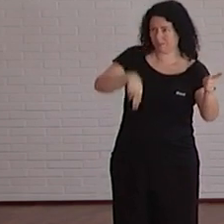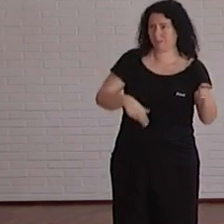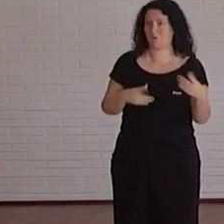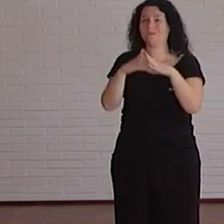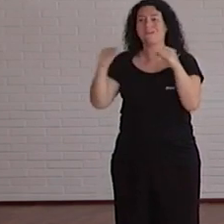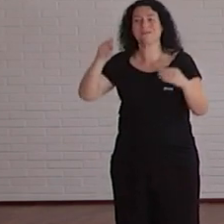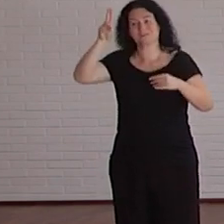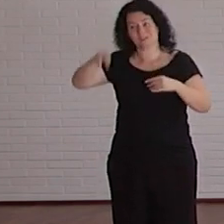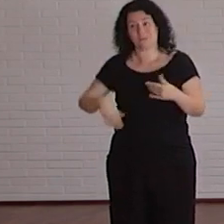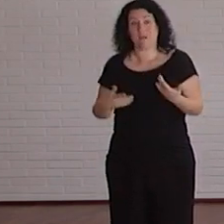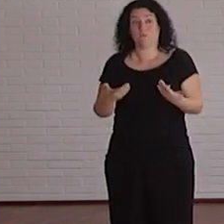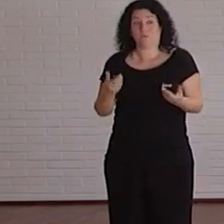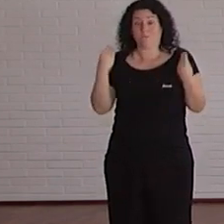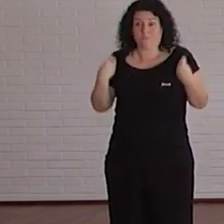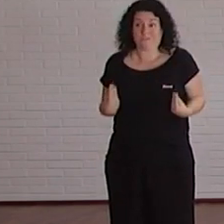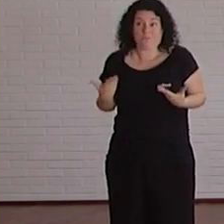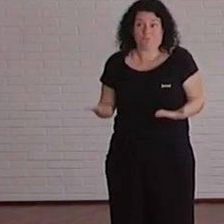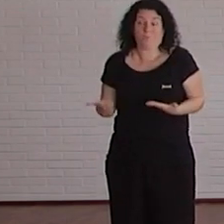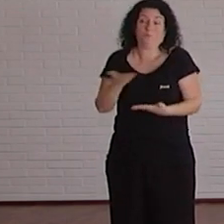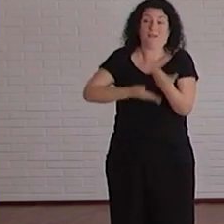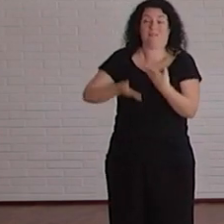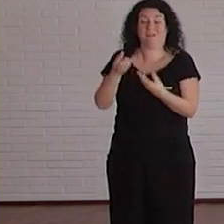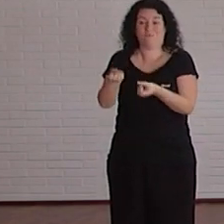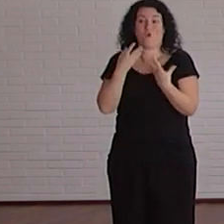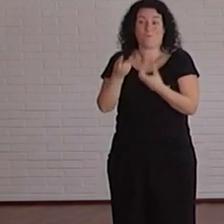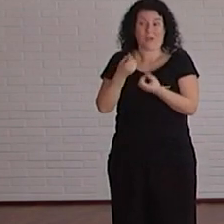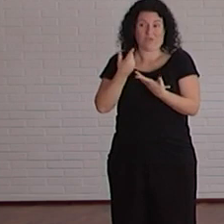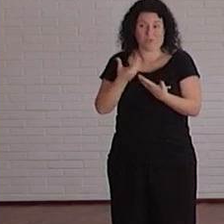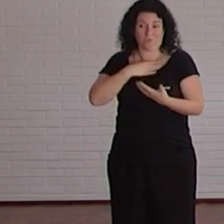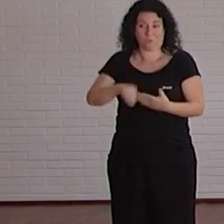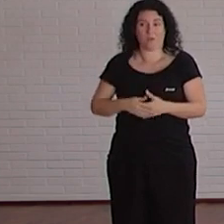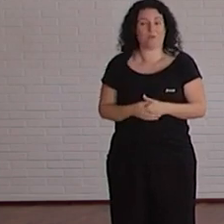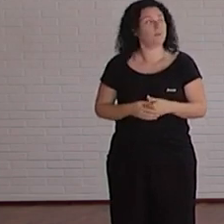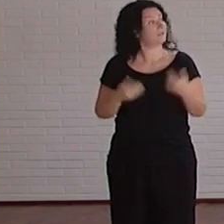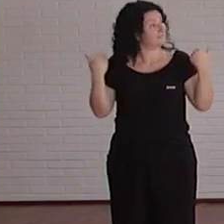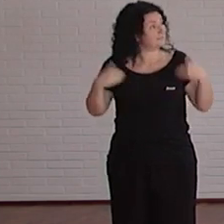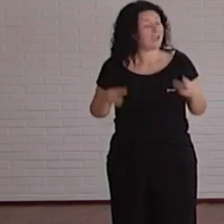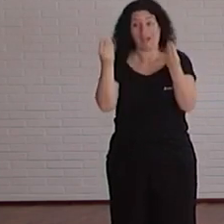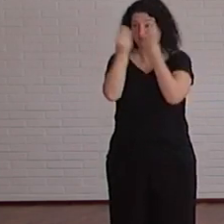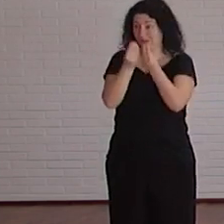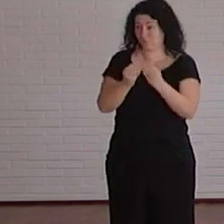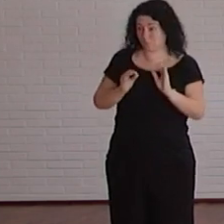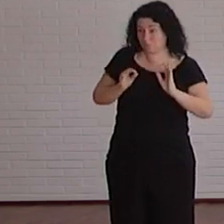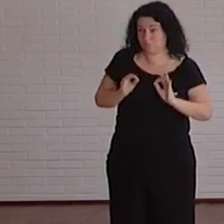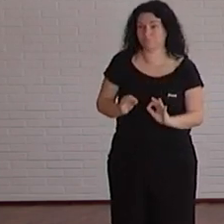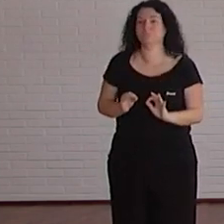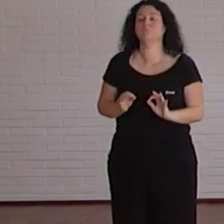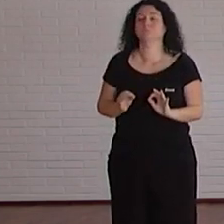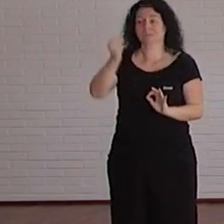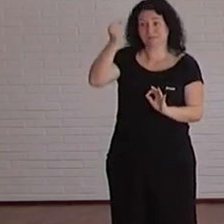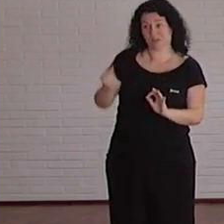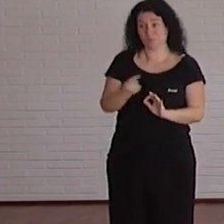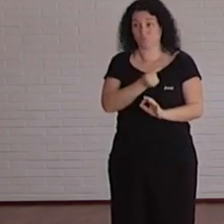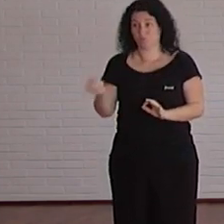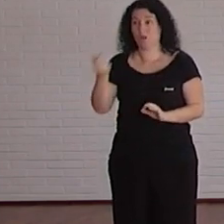pero queremos también hacerlo con otras universidades para recabar más información. Una vez dispongamos de todos estos datos y se analicen los resultados